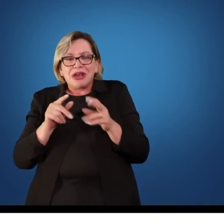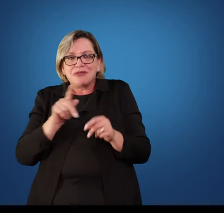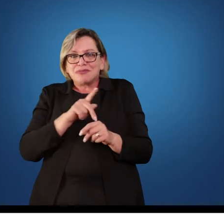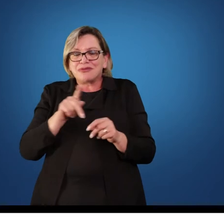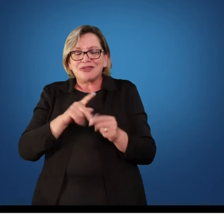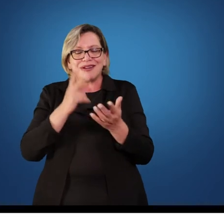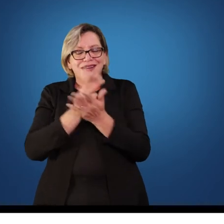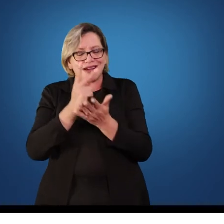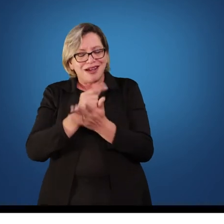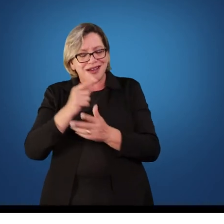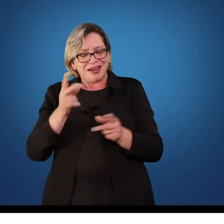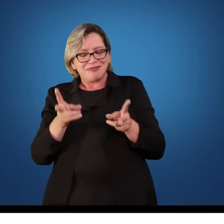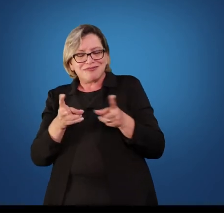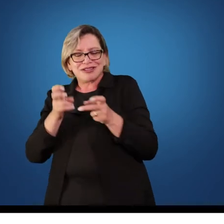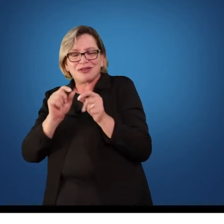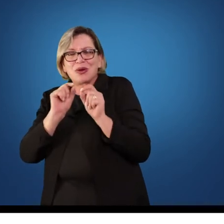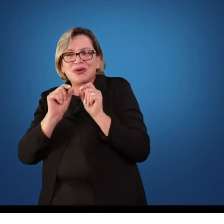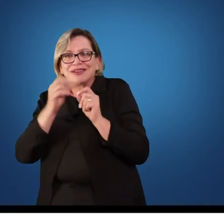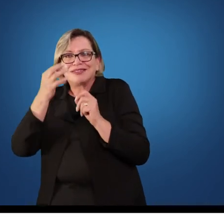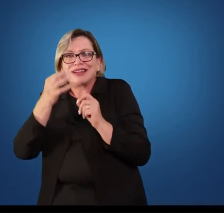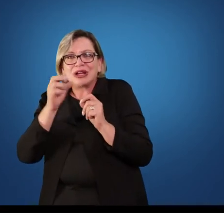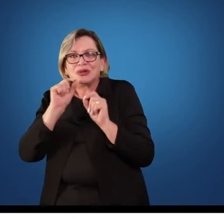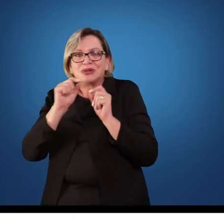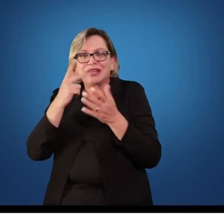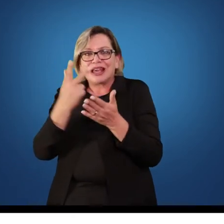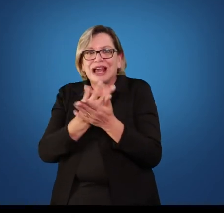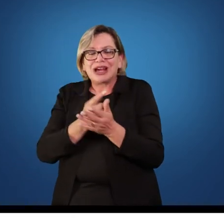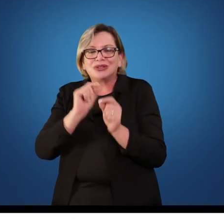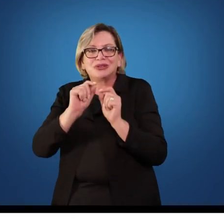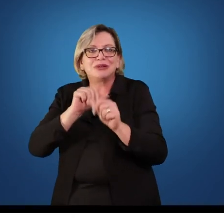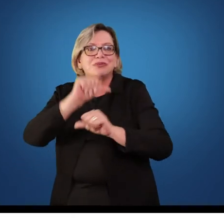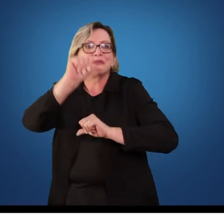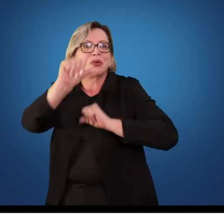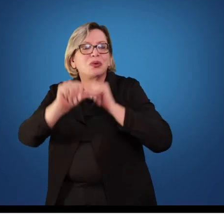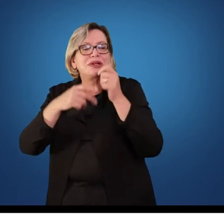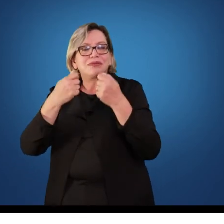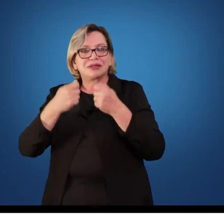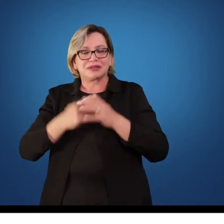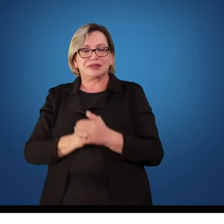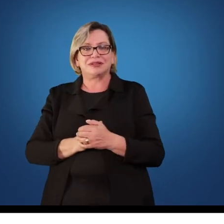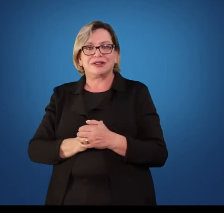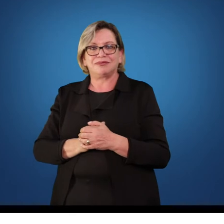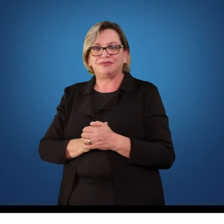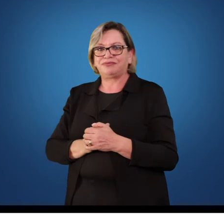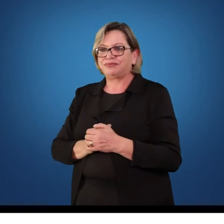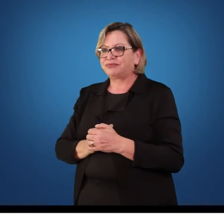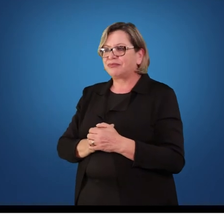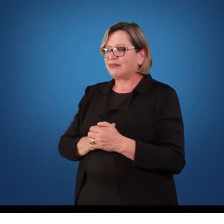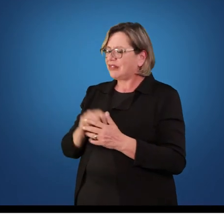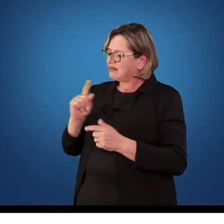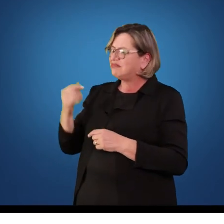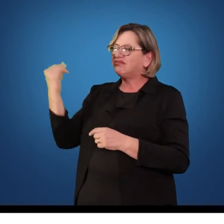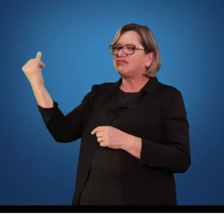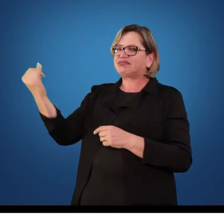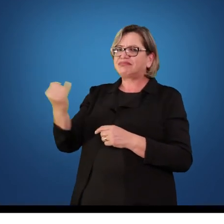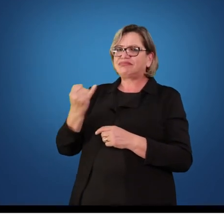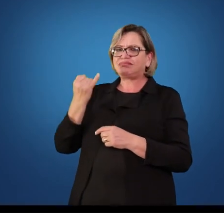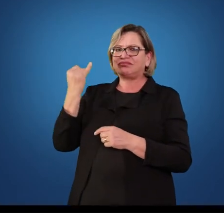e o que precisa dar continuidade. Que é muito importante também. Professor, muito interessante que o professor deixa bem